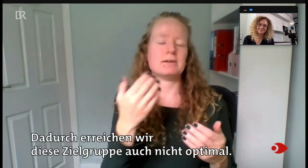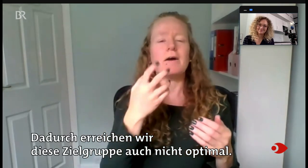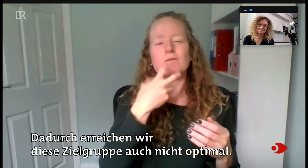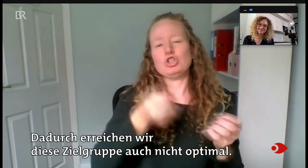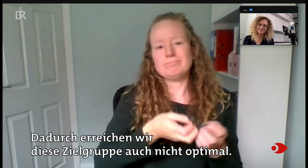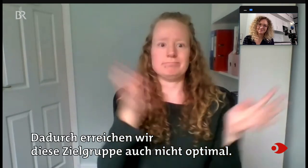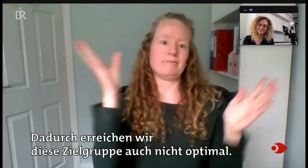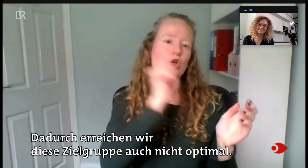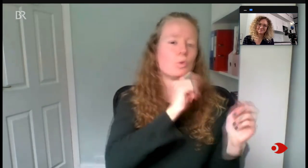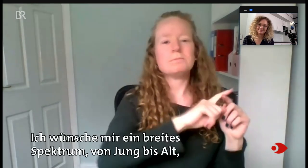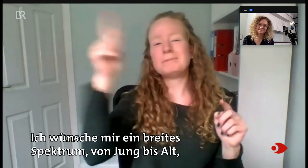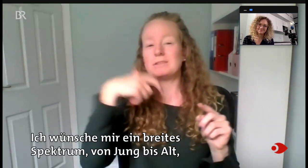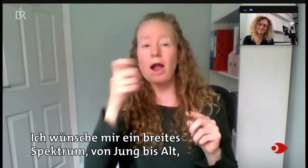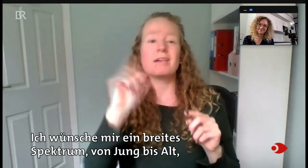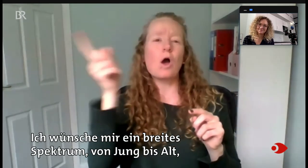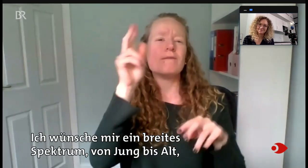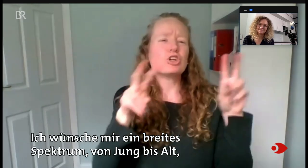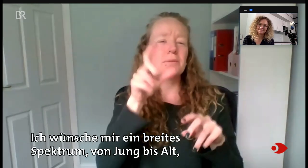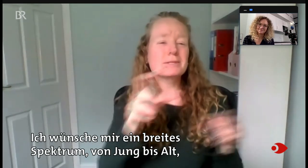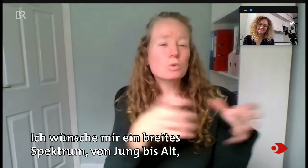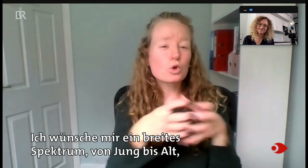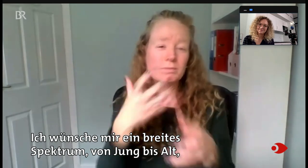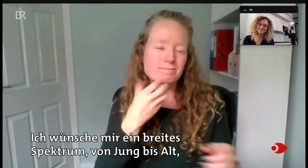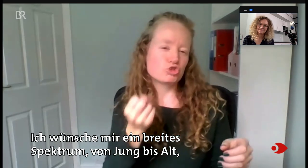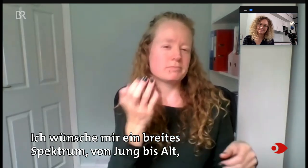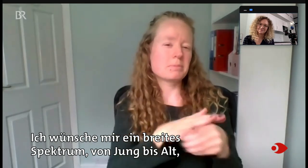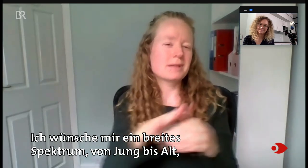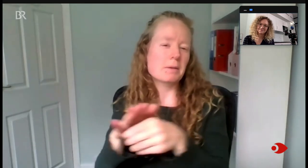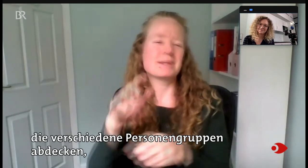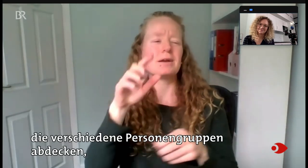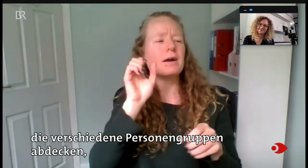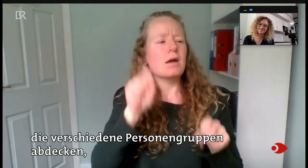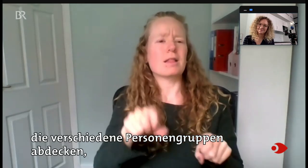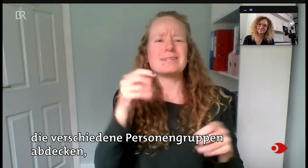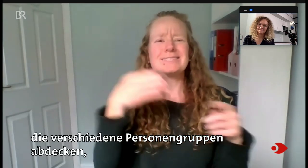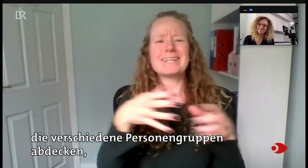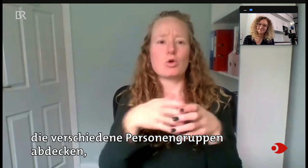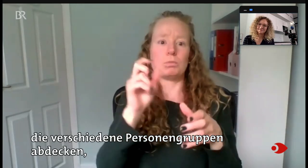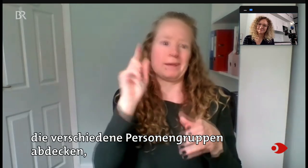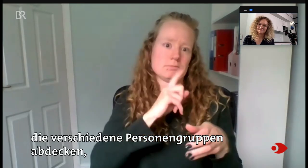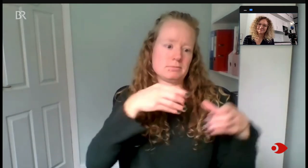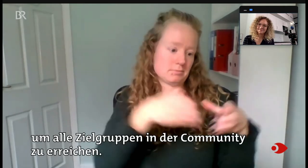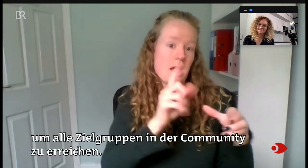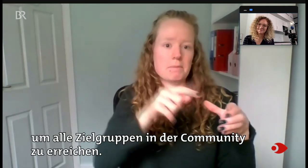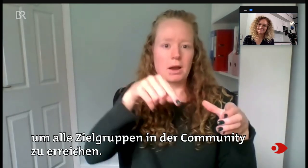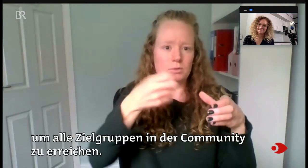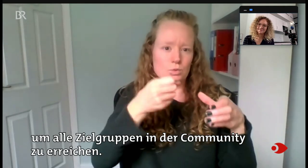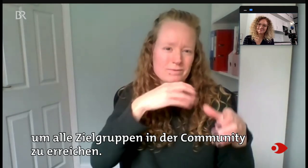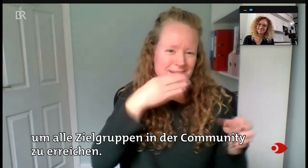auch nicht optimal. Ich wünsche mir ein breites Spektrum, von jung bis alt, die verschiedene Personengruppen abdecken, um alle Zielgruppen in der